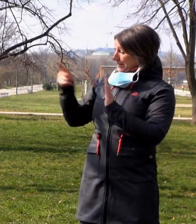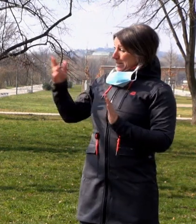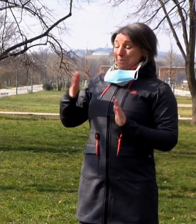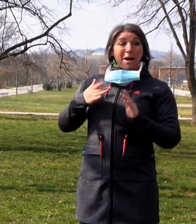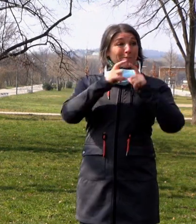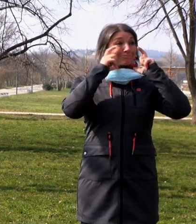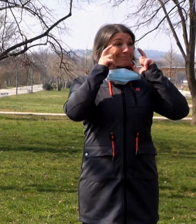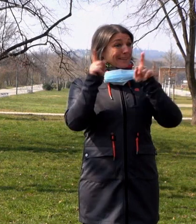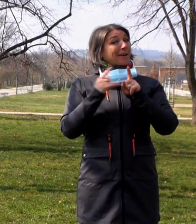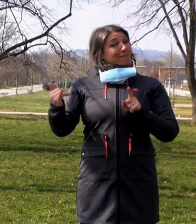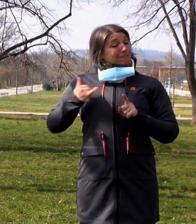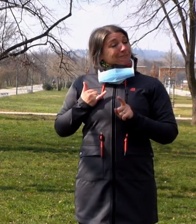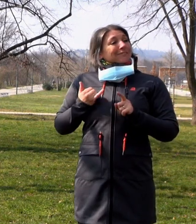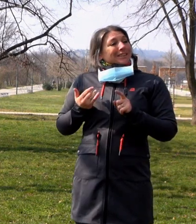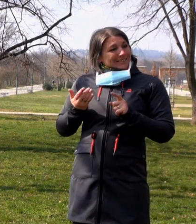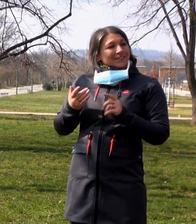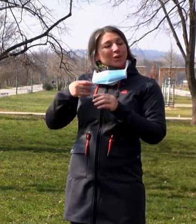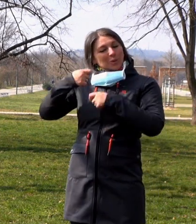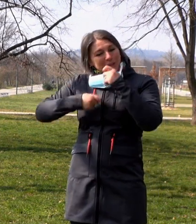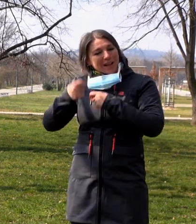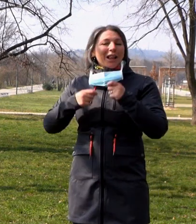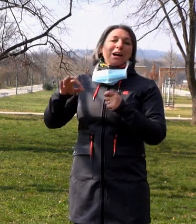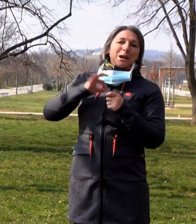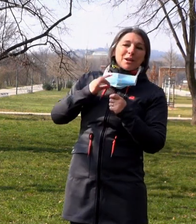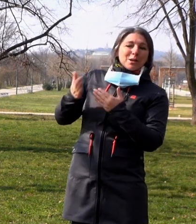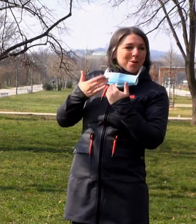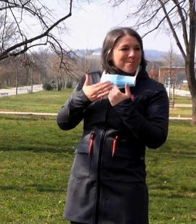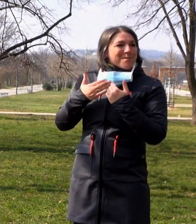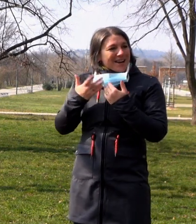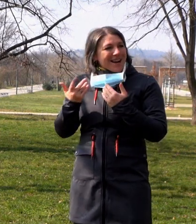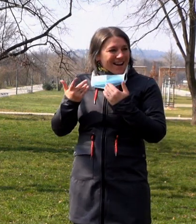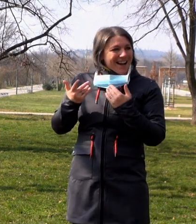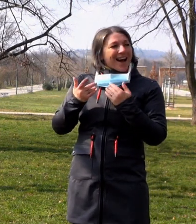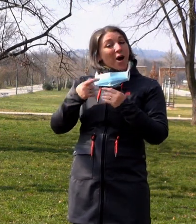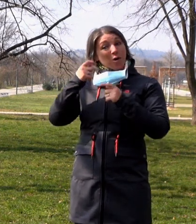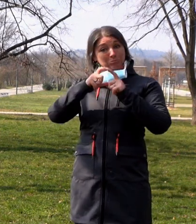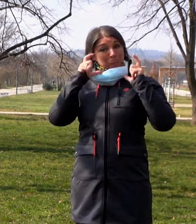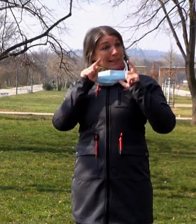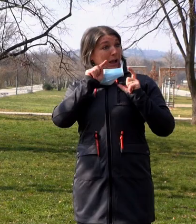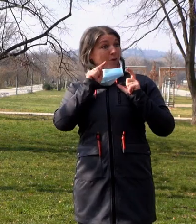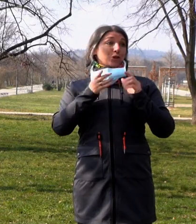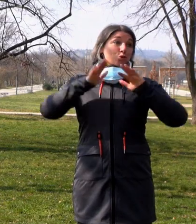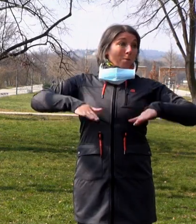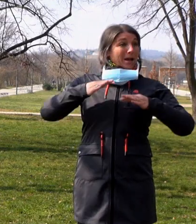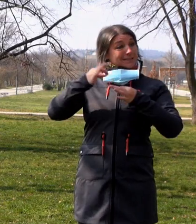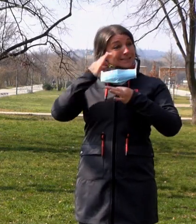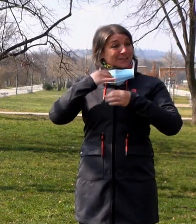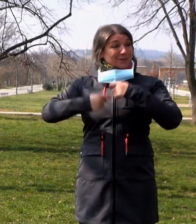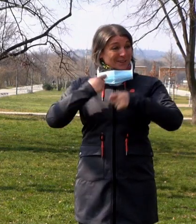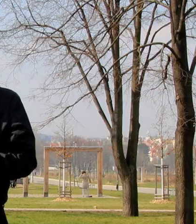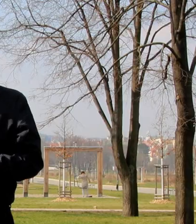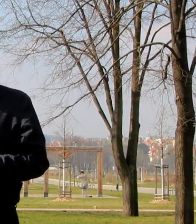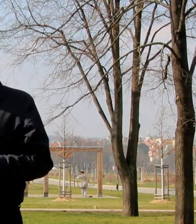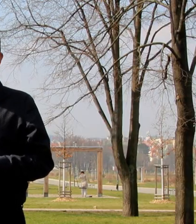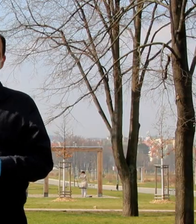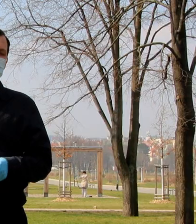pomůcku ušitou od kamarádky, takže můžete mít samozřejmě roušky tohoto typu doma udělané. Potom